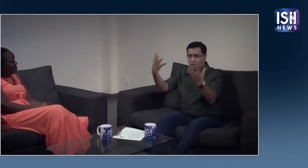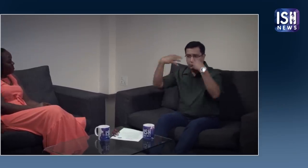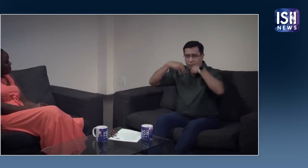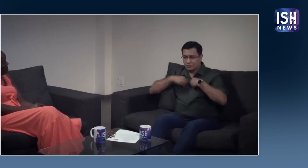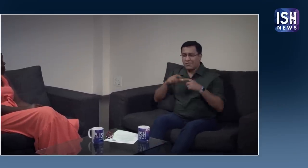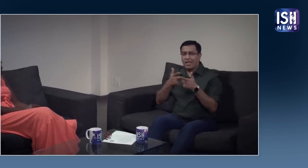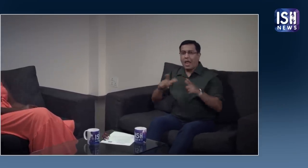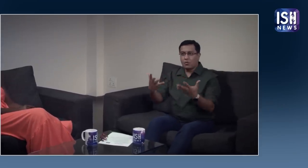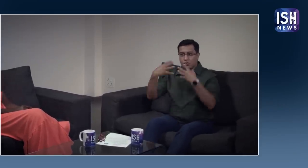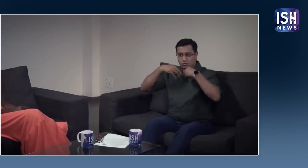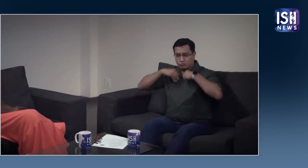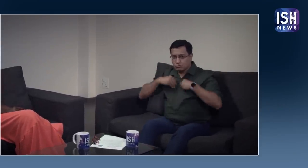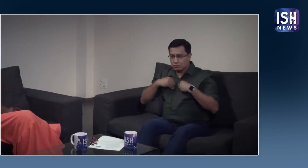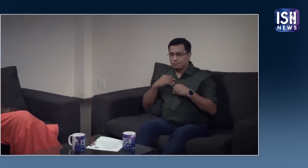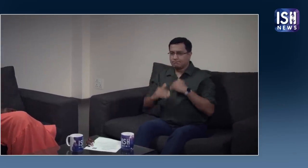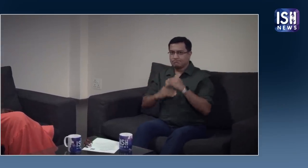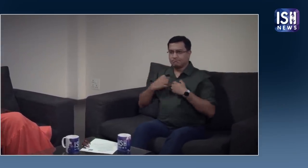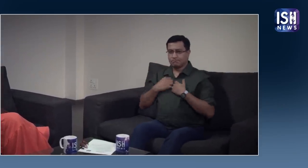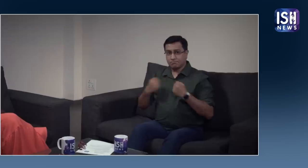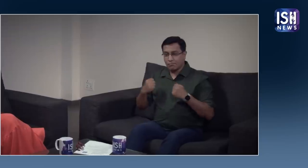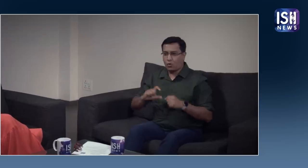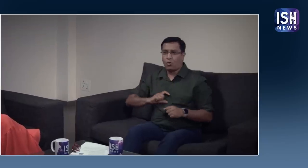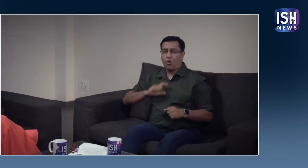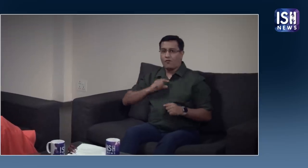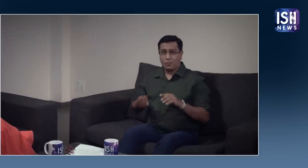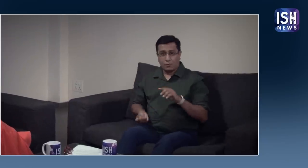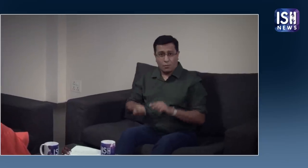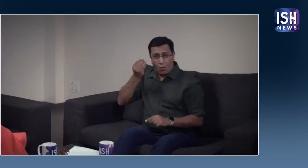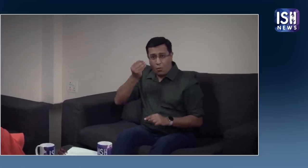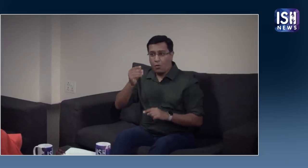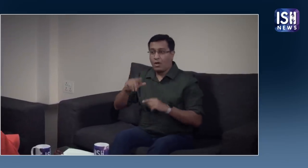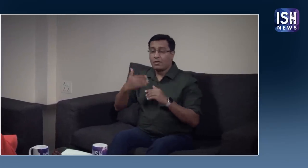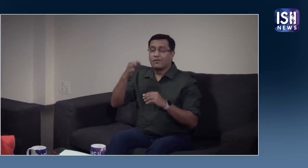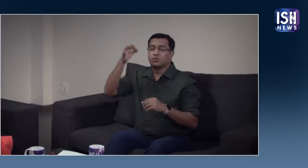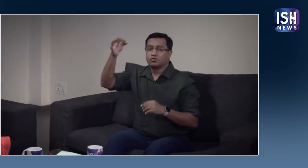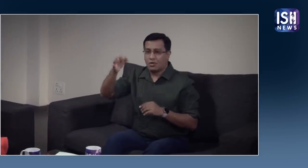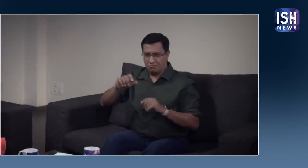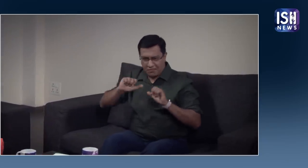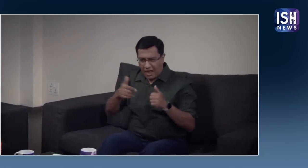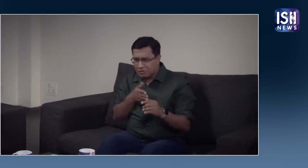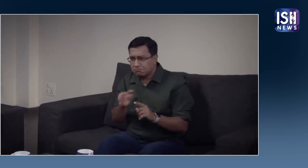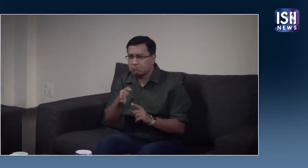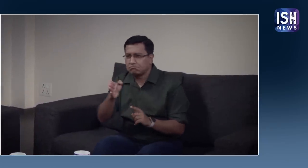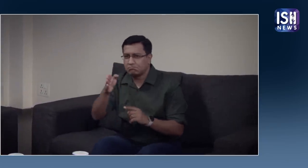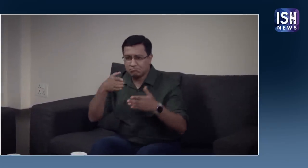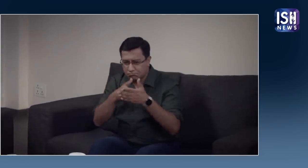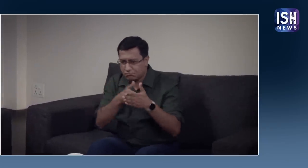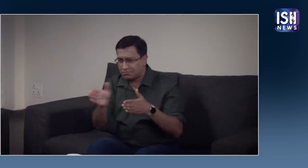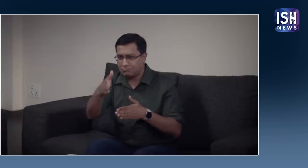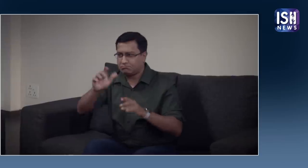साइन करते हैं तो उन्हें भाषा का ज्यान होता है और उन्हें बाहदूर और आत्मविश्वासी पज्ञे में मदद मिलती है फिर बविशों में चुनोदियों से अपना नास्ता निकाल सकते हैं और